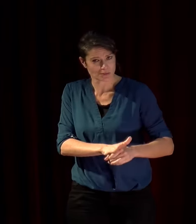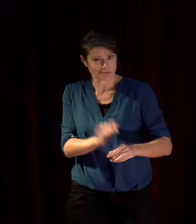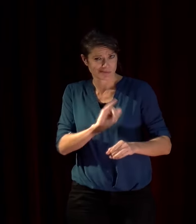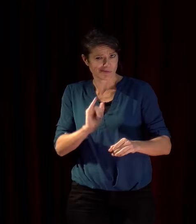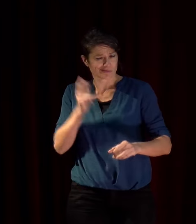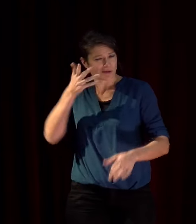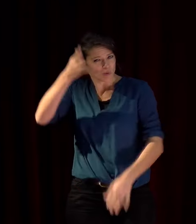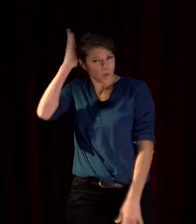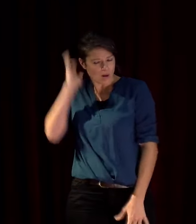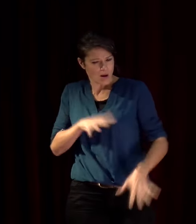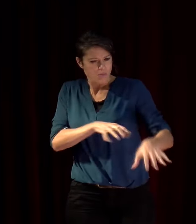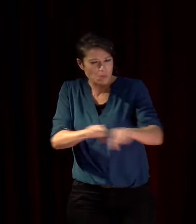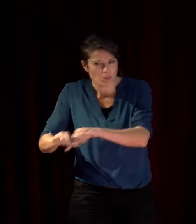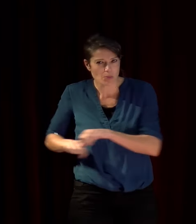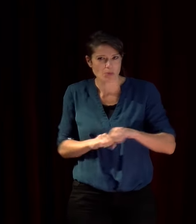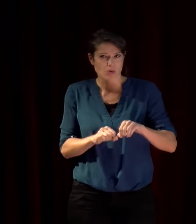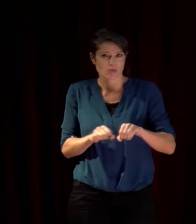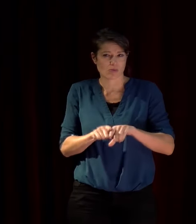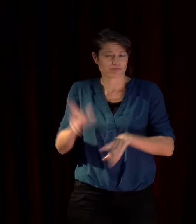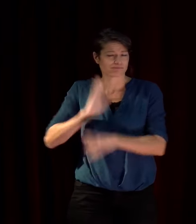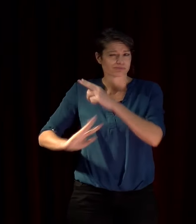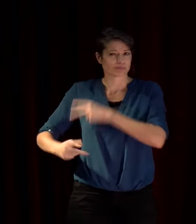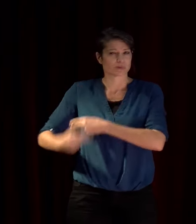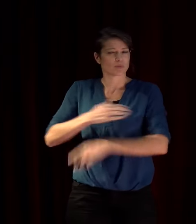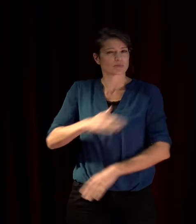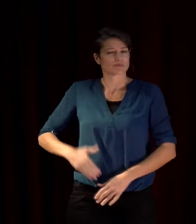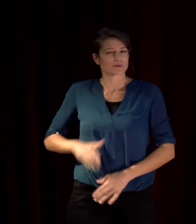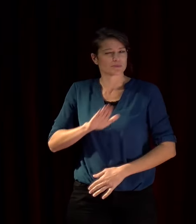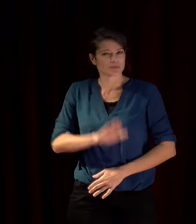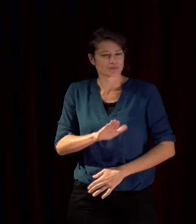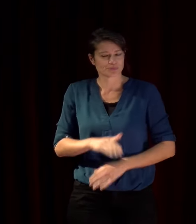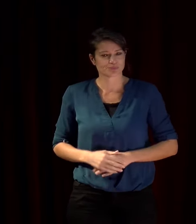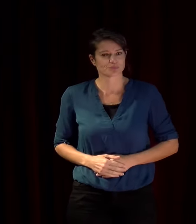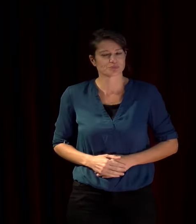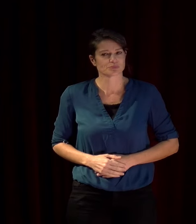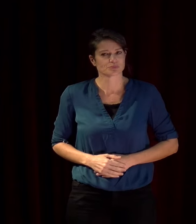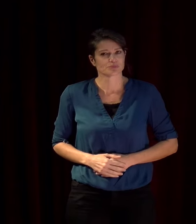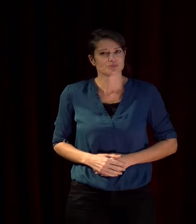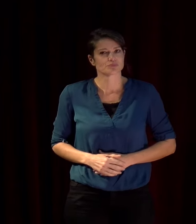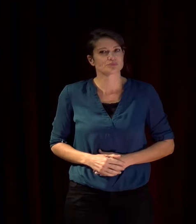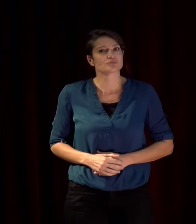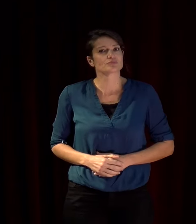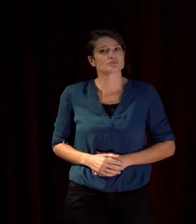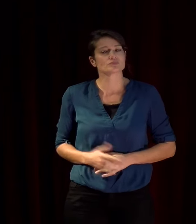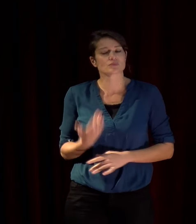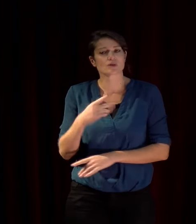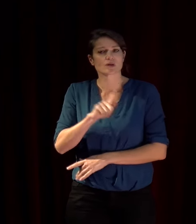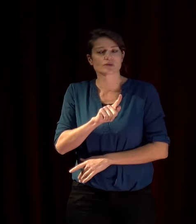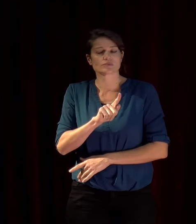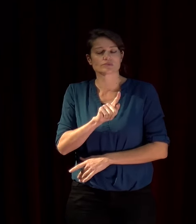dans l'antiquité mais on peut affirmer avec Gabriel Odizio